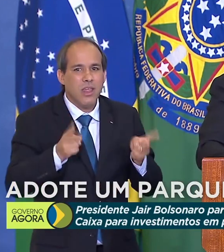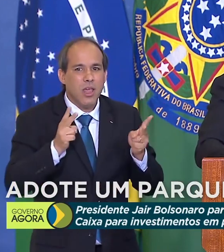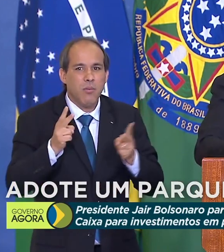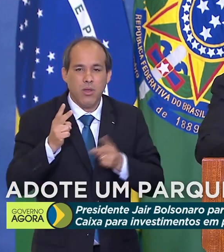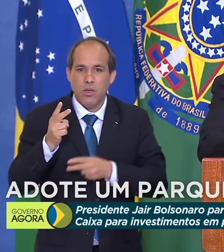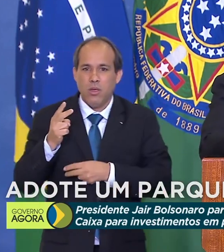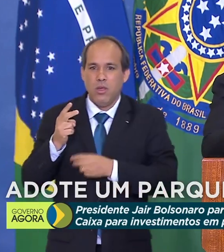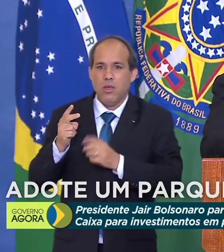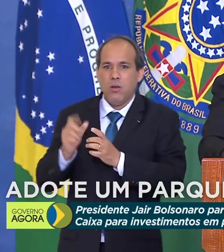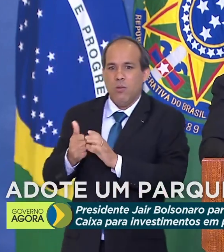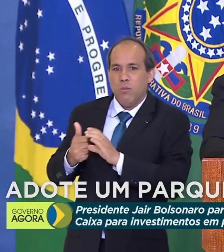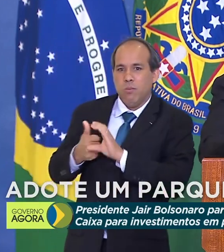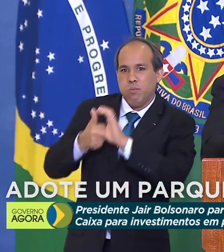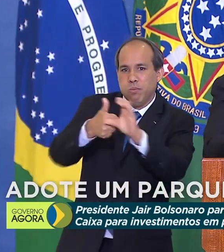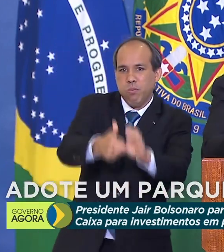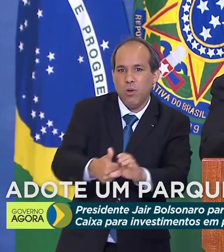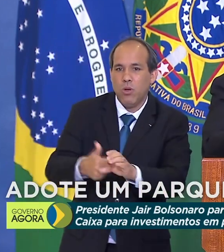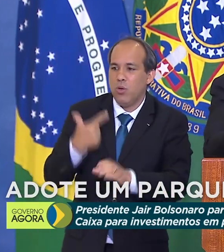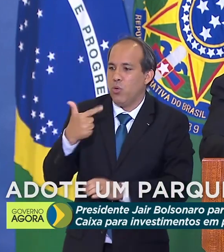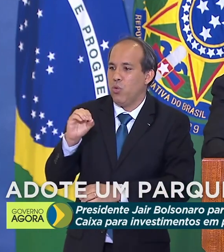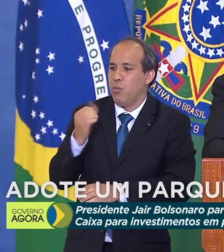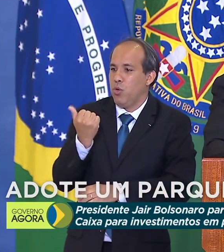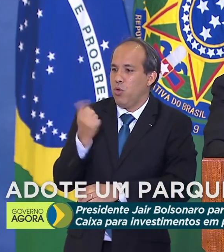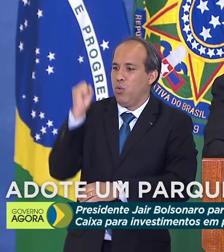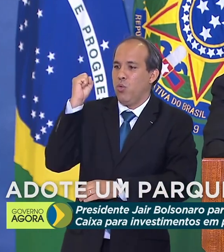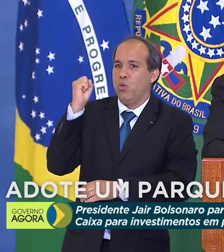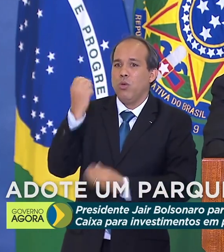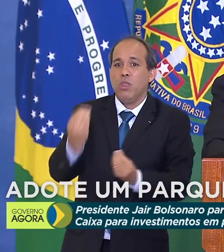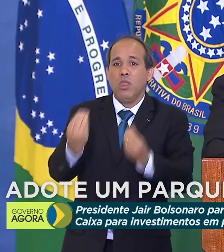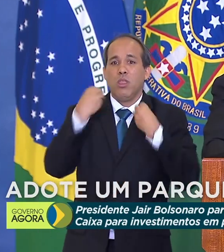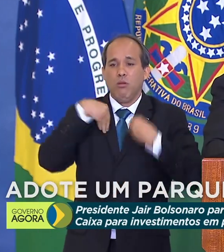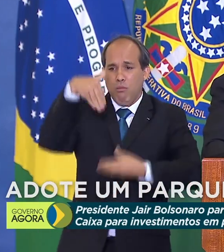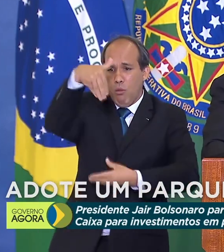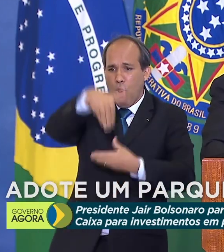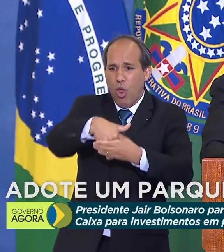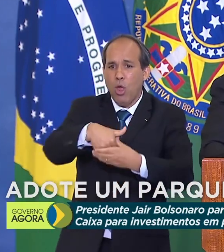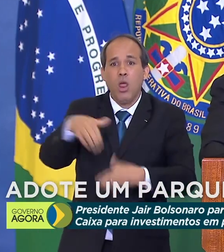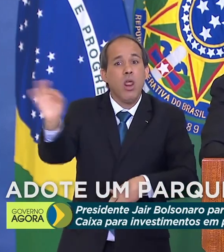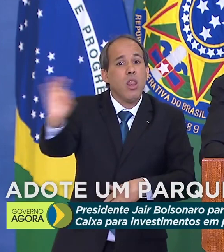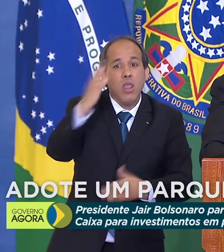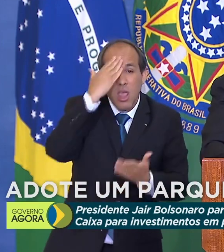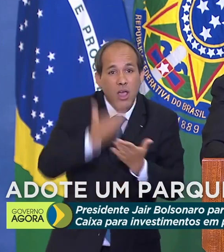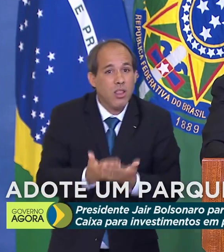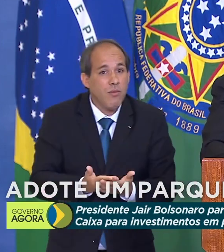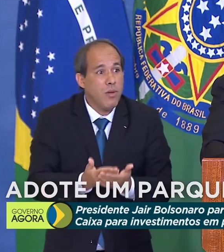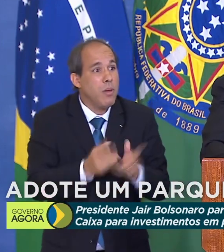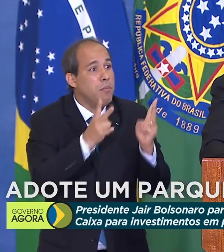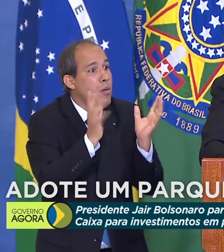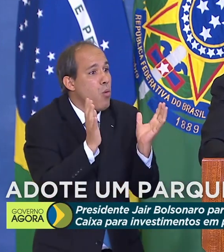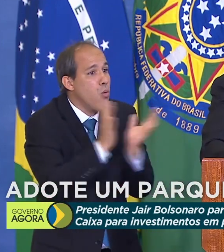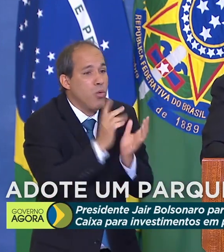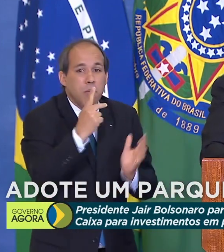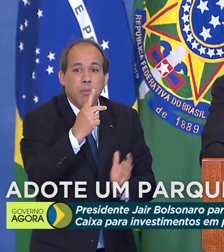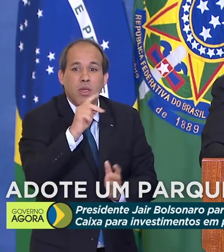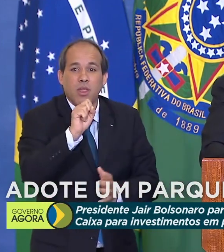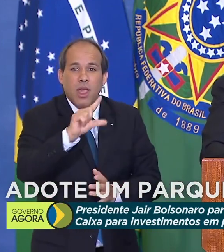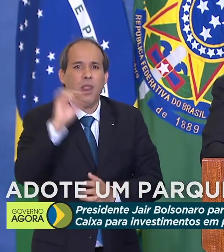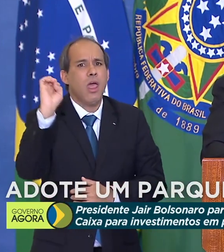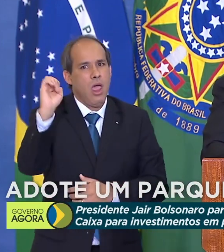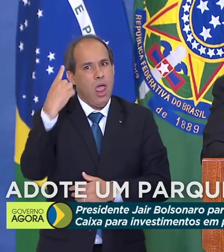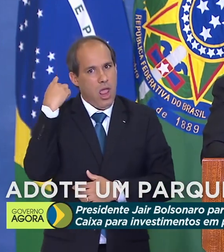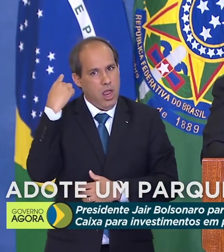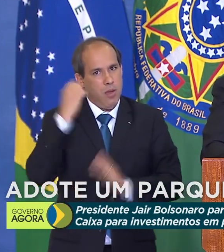2018 e nos deu uma eleição que ninguém acreditava, inclusive a minha bancada, PSL, ex-bancada,